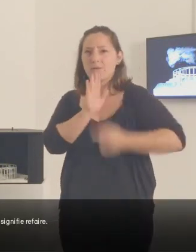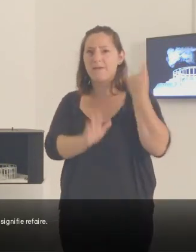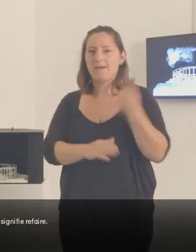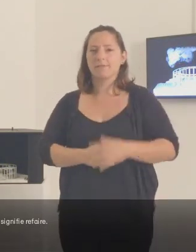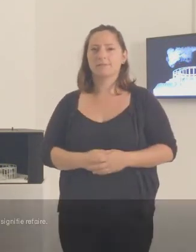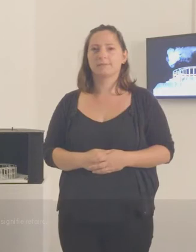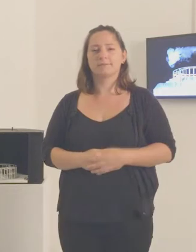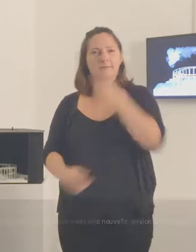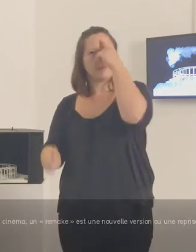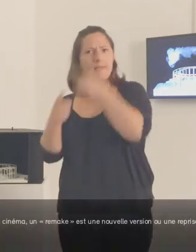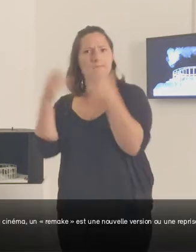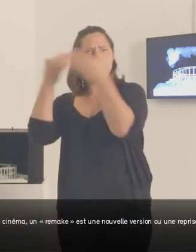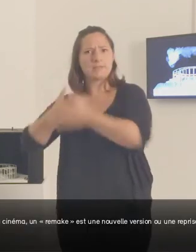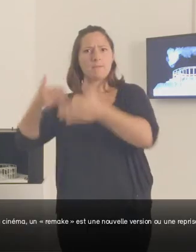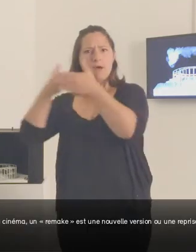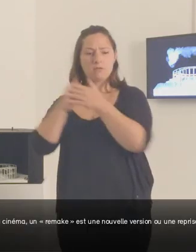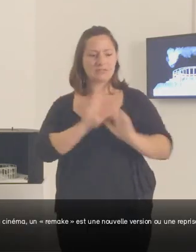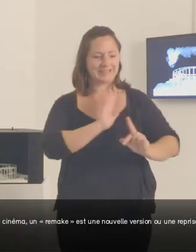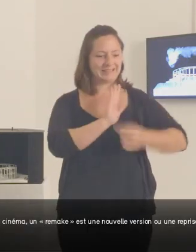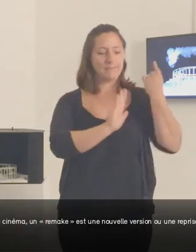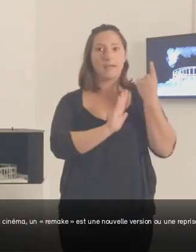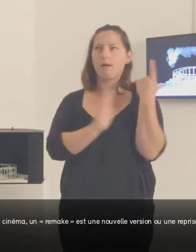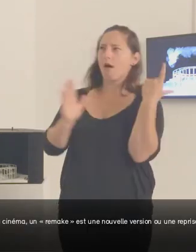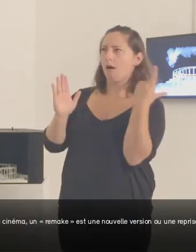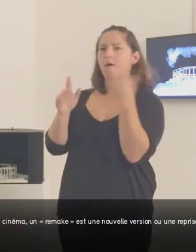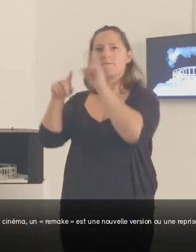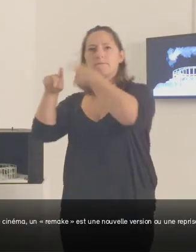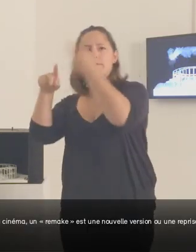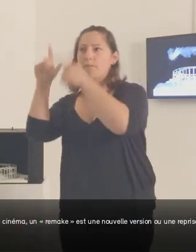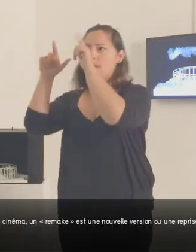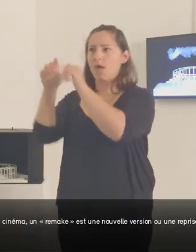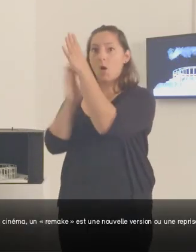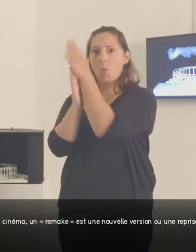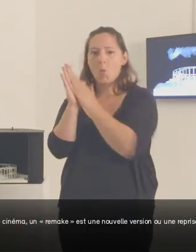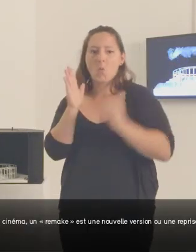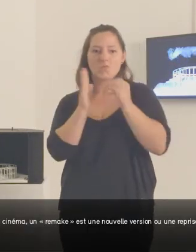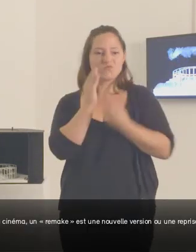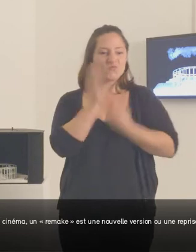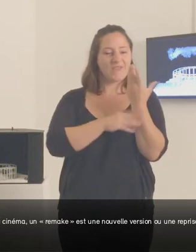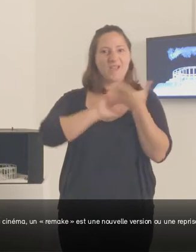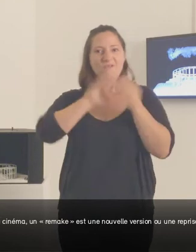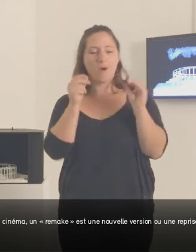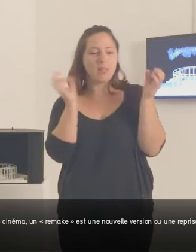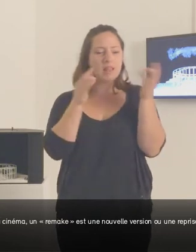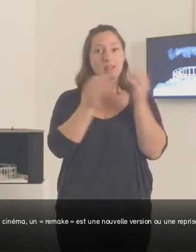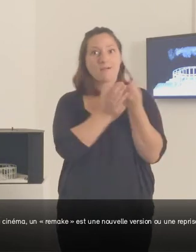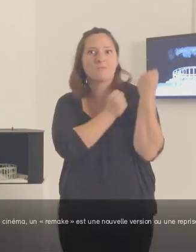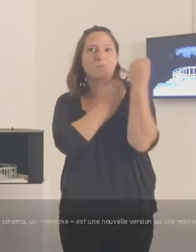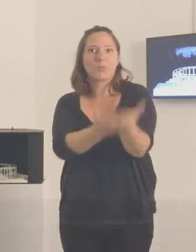Ce terme anglais s'inimifie « refaire ». Dans l'univers du cinéma, un remake est une nouvelle version ou une reprise d'un film